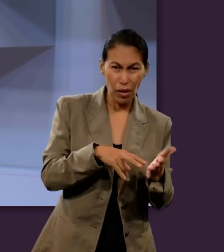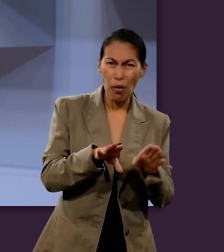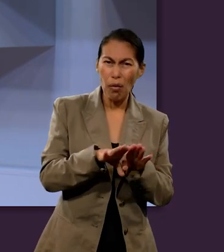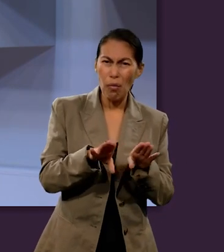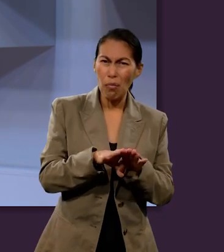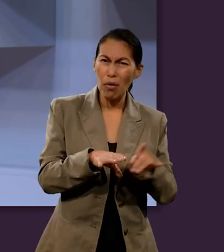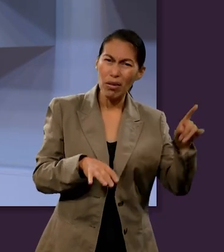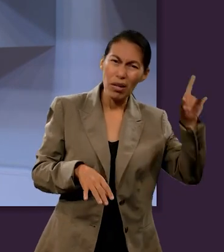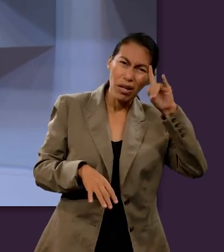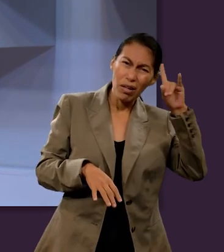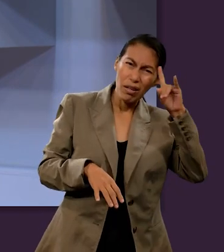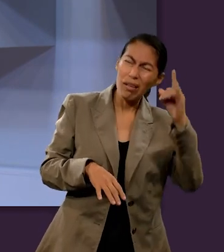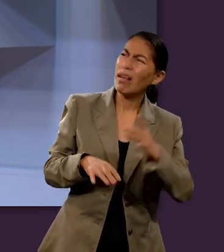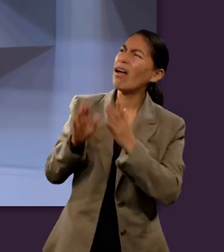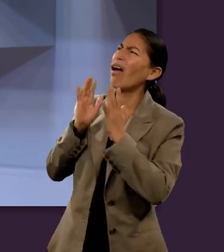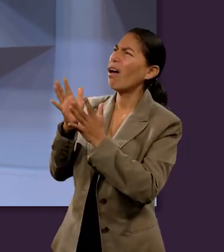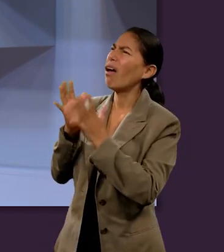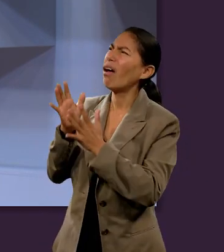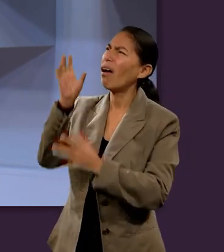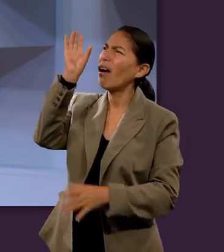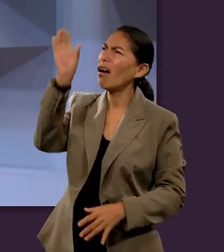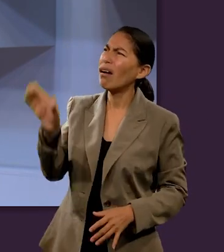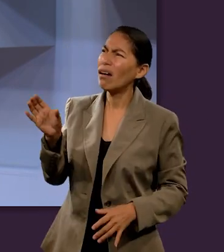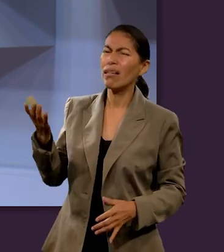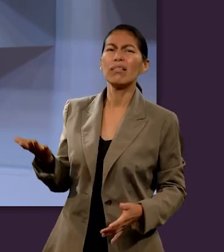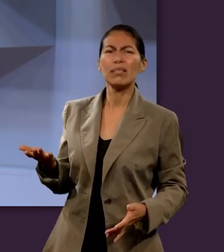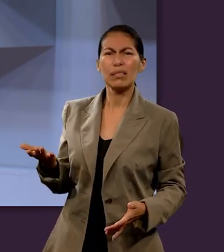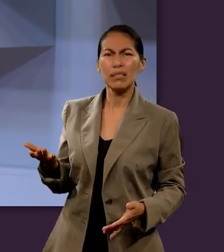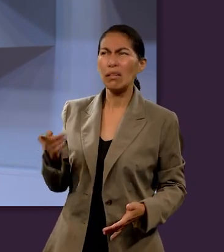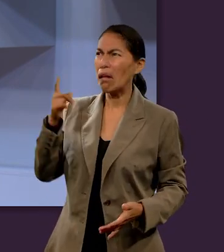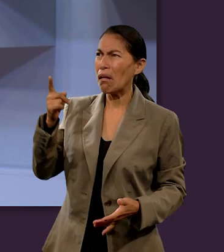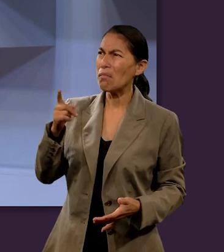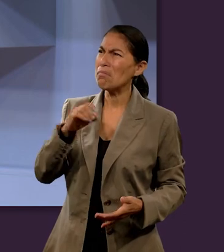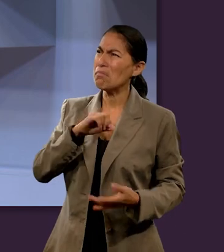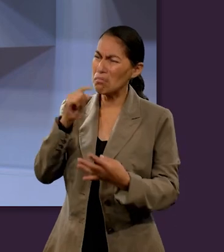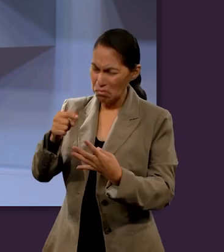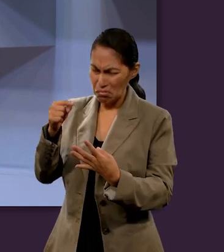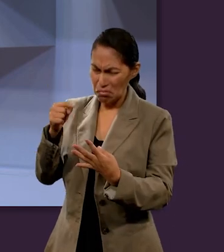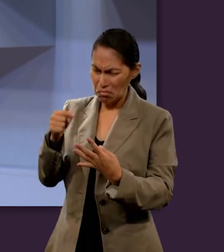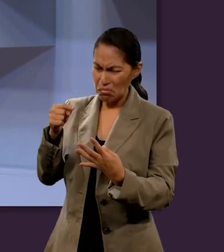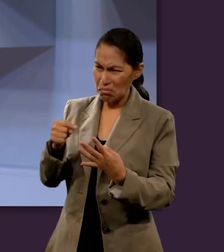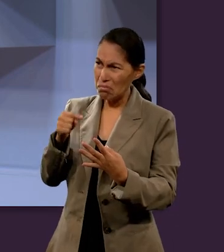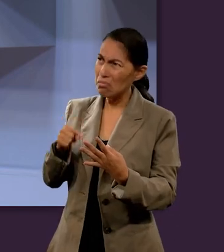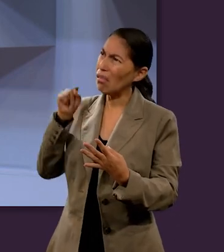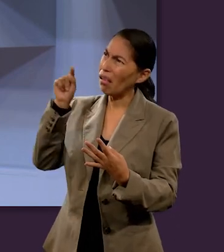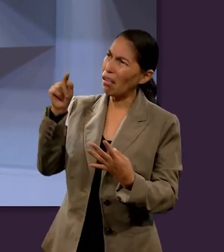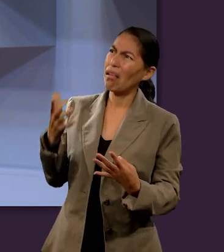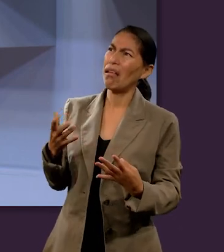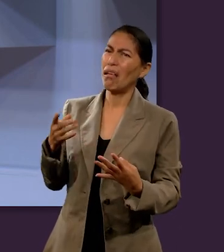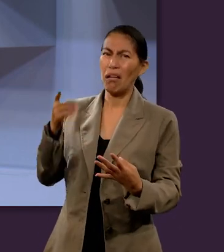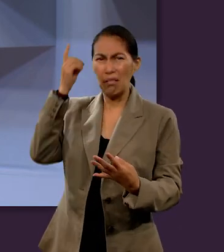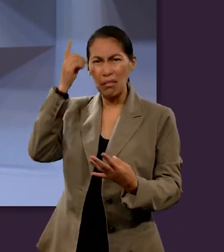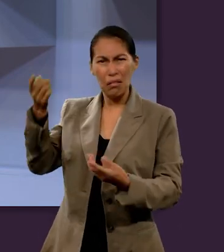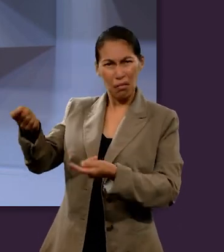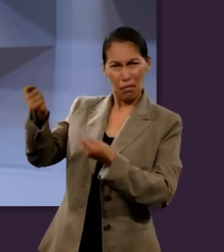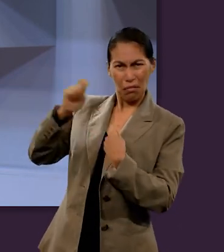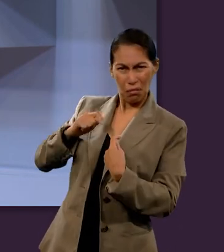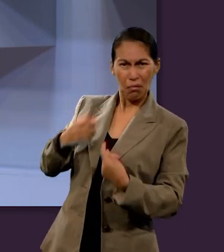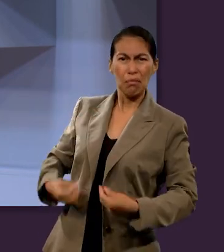el reclamo de Satanás frente a Dios y su carácter, tachándolo de que él era esto, él era aquello, que Dios